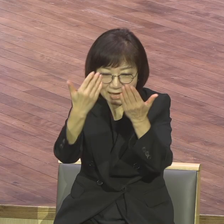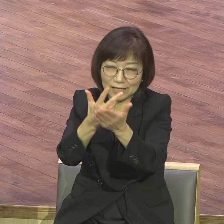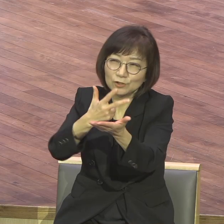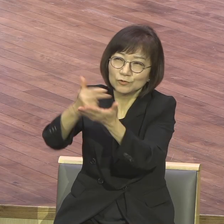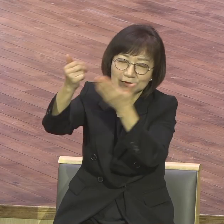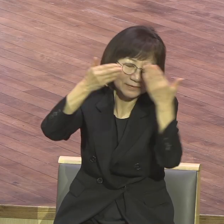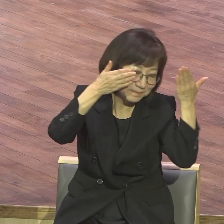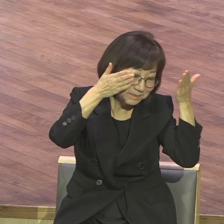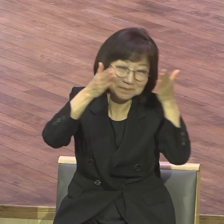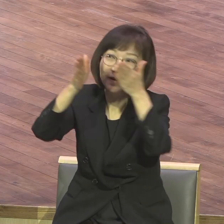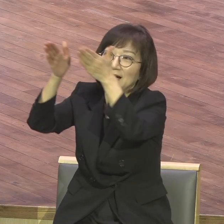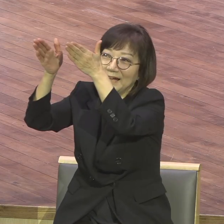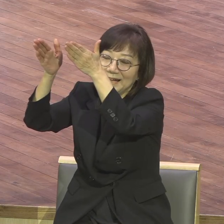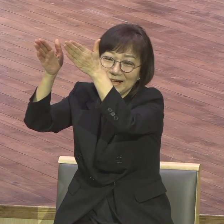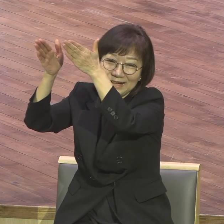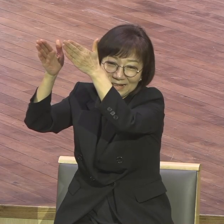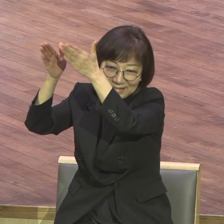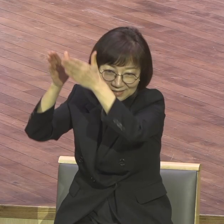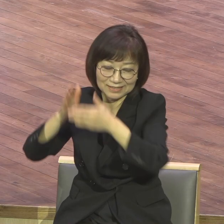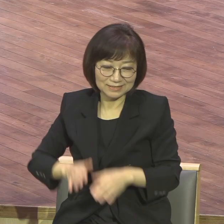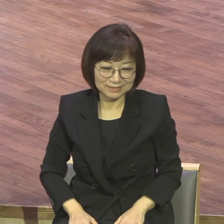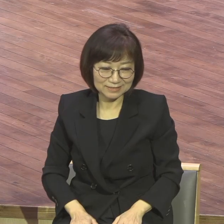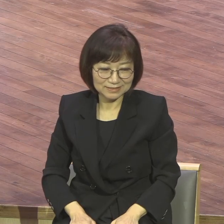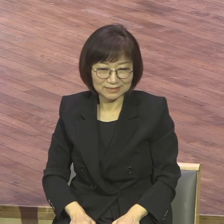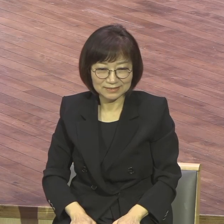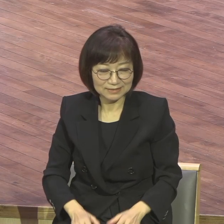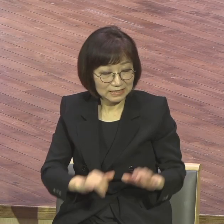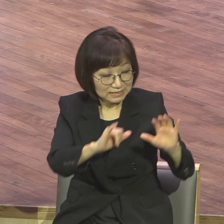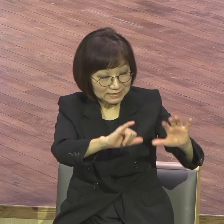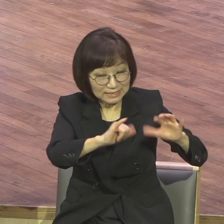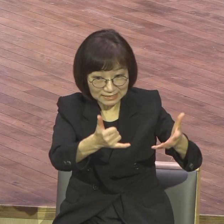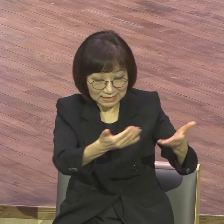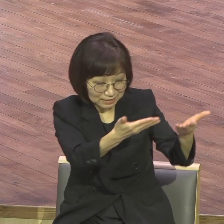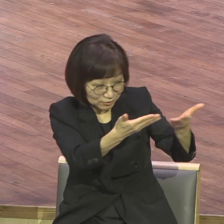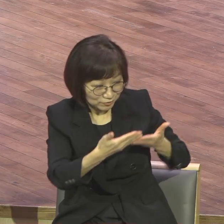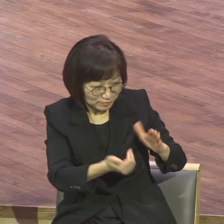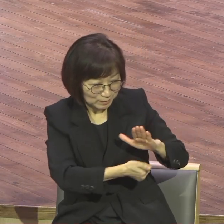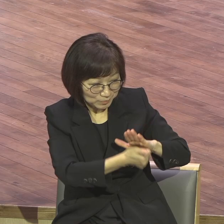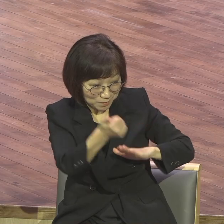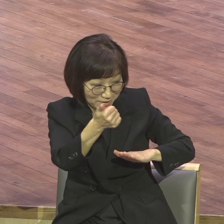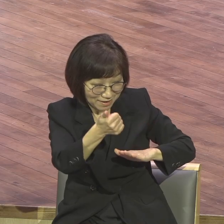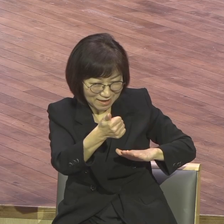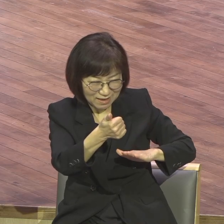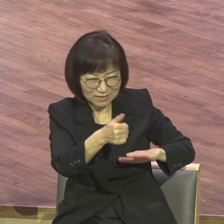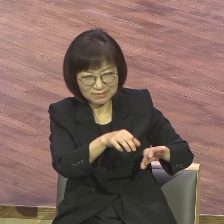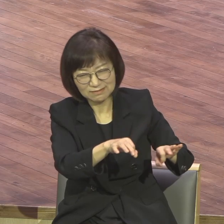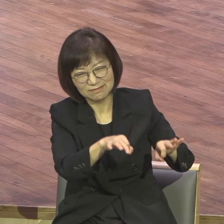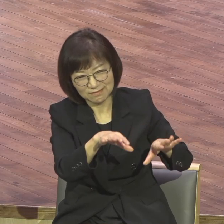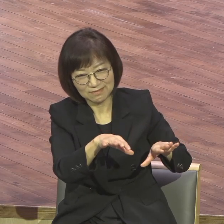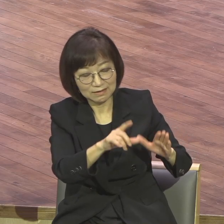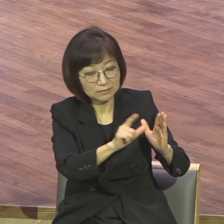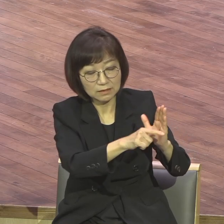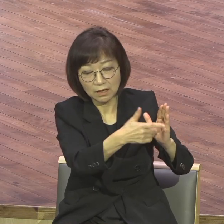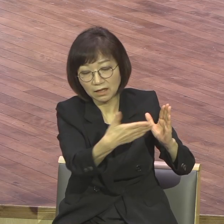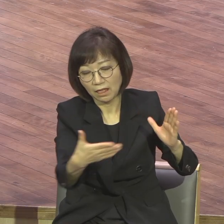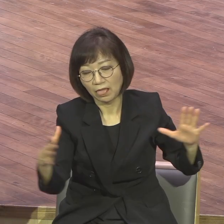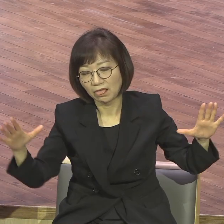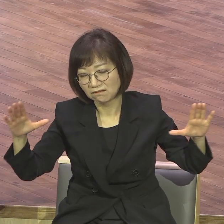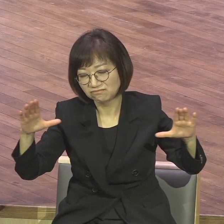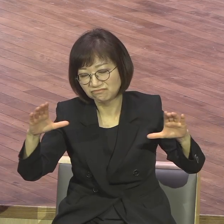소망이 주께 있다. 세상이 주는 소망은요. 시간 지나면 시들어집니다. 세상이 주는